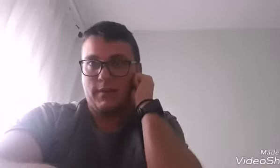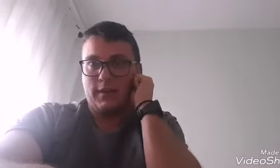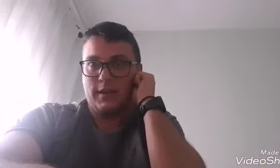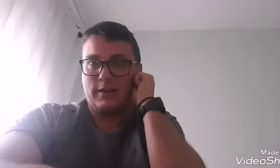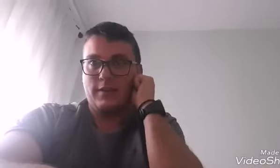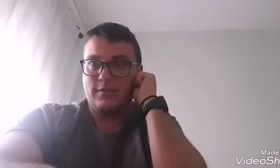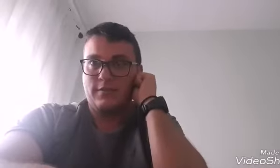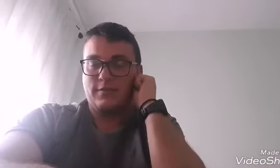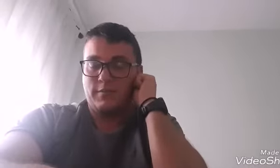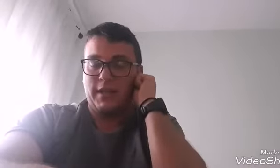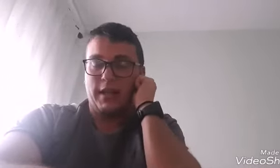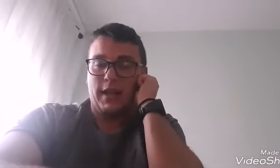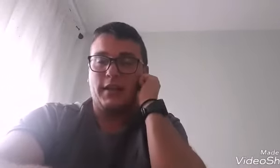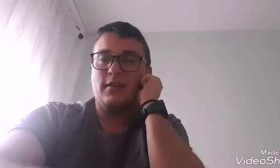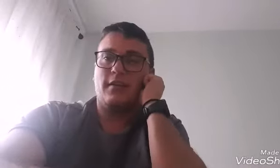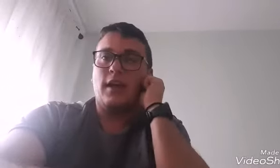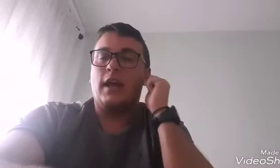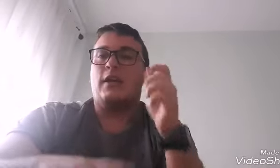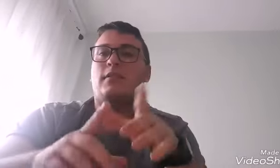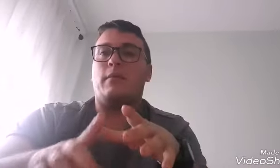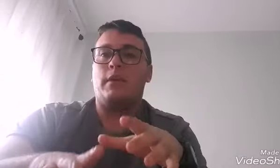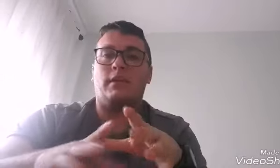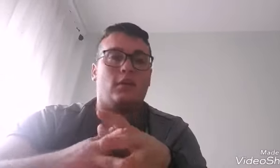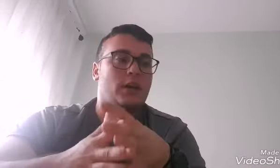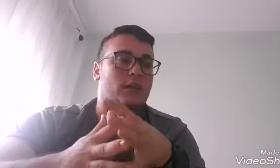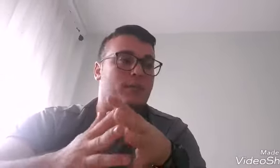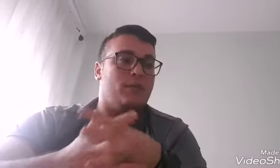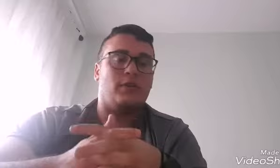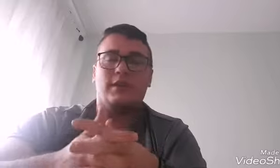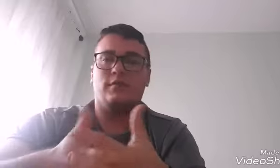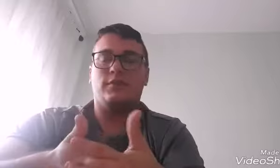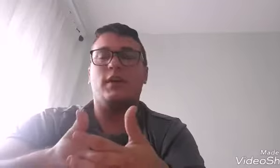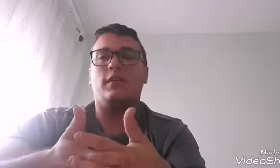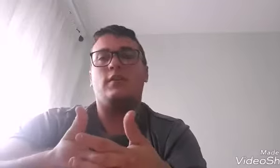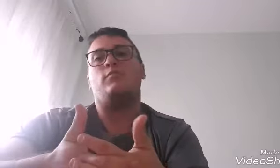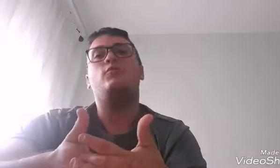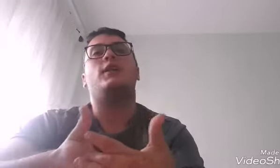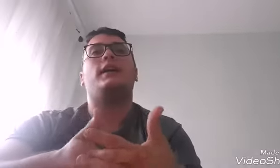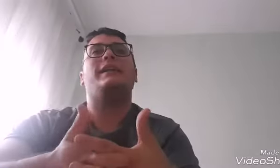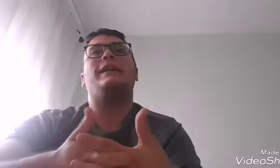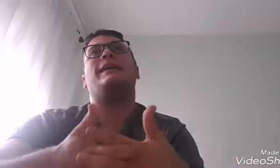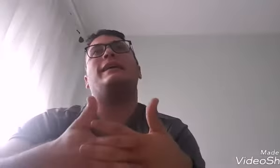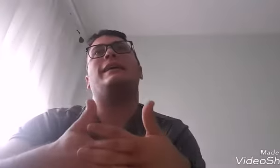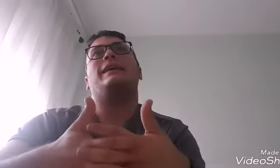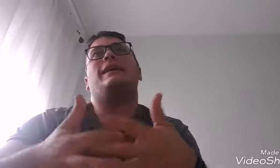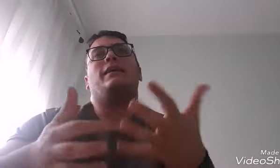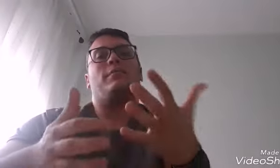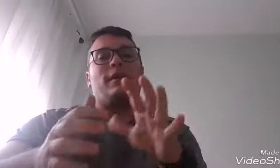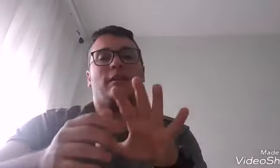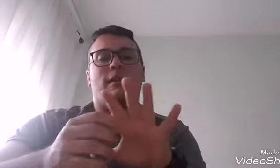vez el pendiente. También tengo que decir, por lo que he escuchado en mucha gente, que para hacer